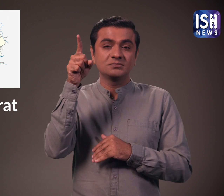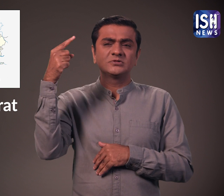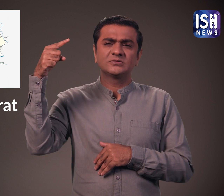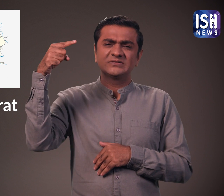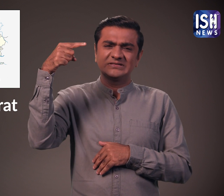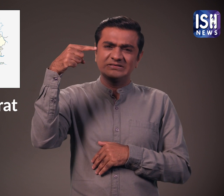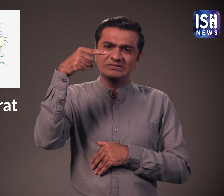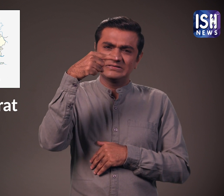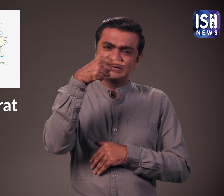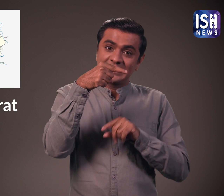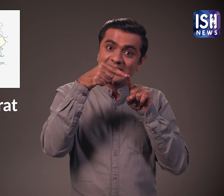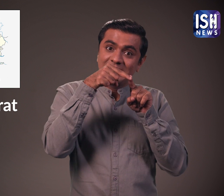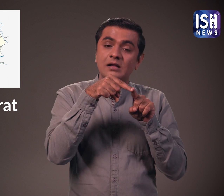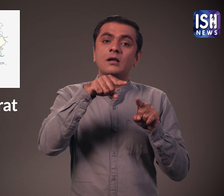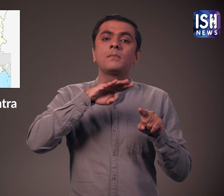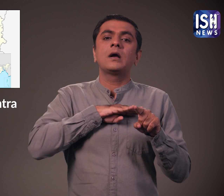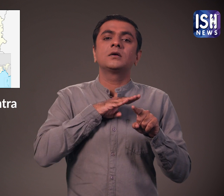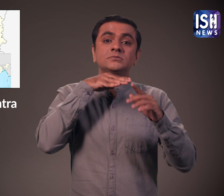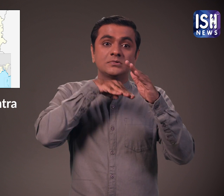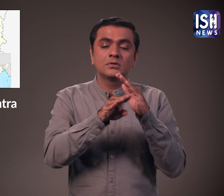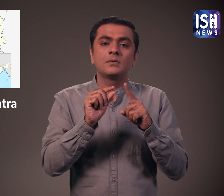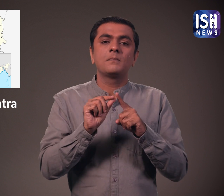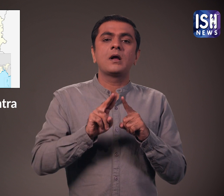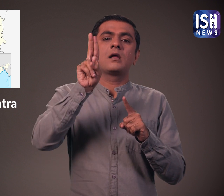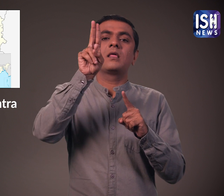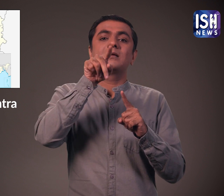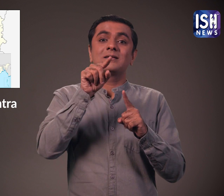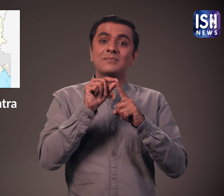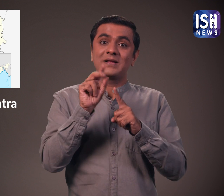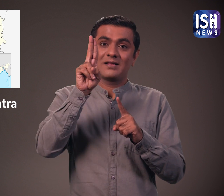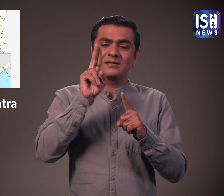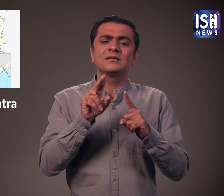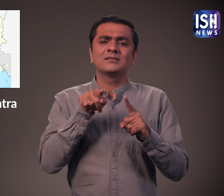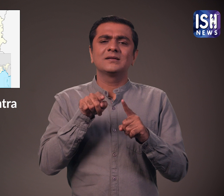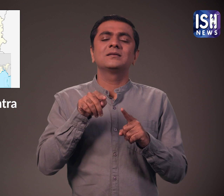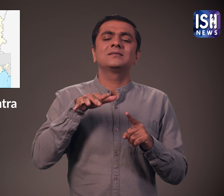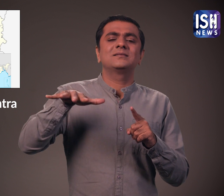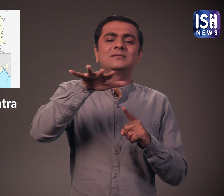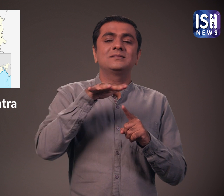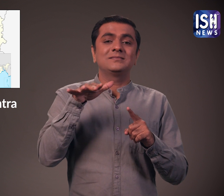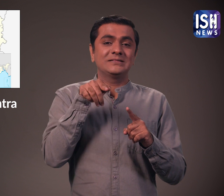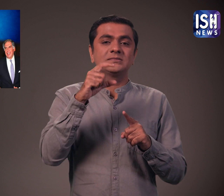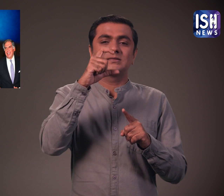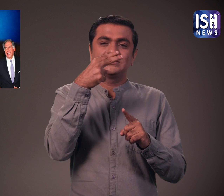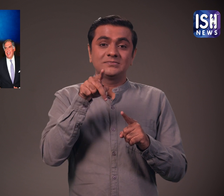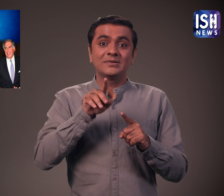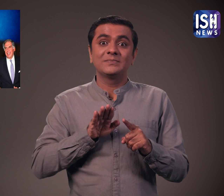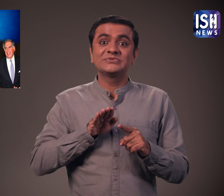मुंबई आ रहे थे। महराश्टा के पालगर के चरोटी इलाके में एक अन्यकार को ओवर्टेक करने की कोशिश